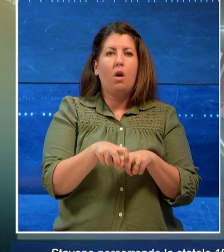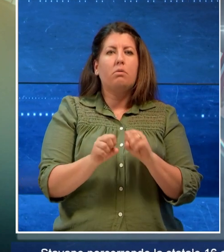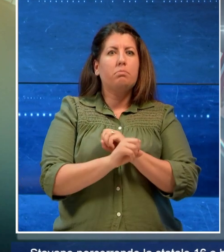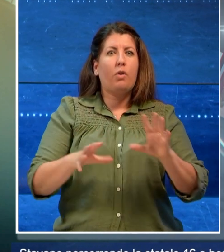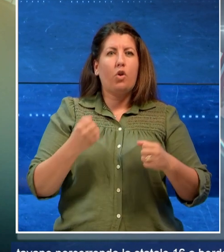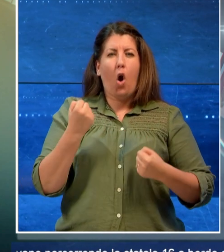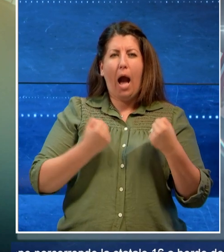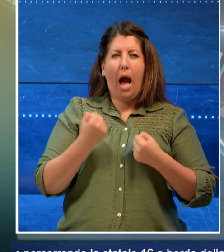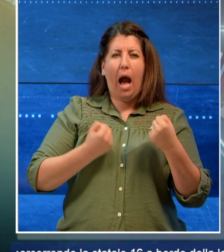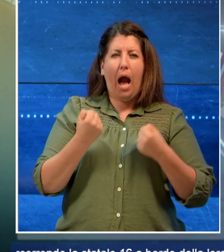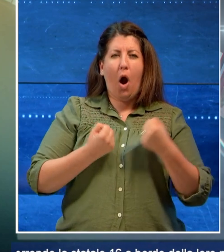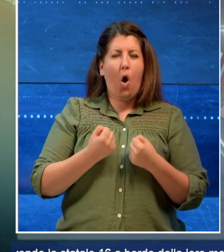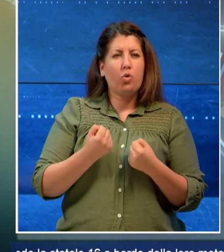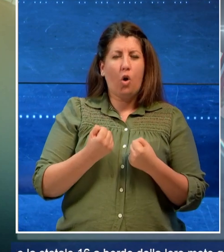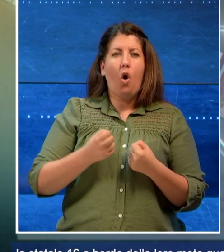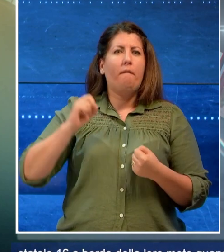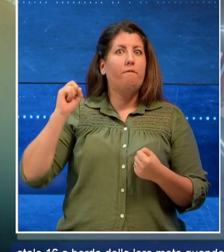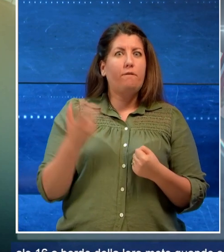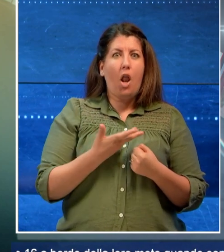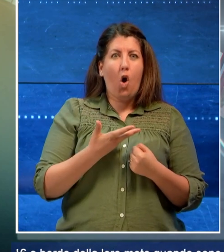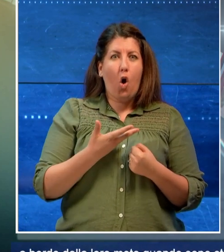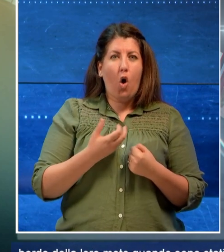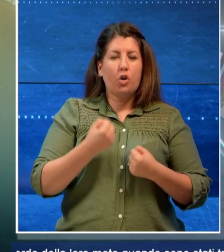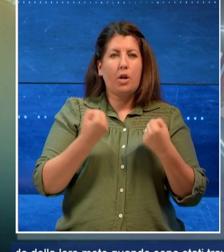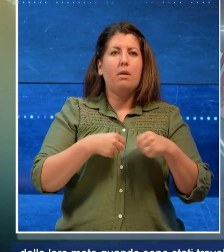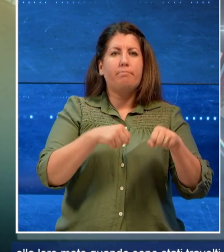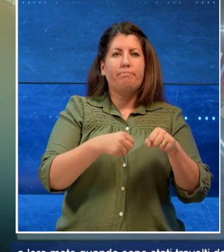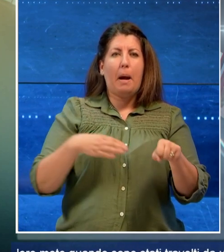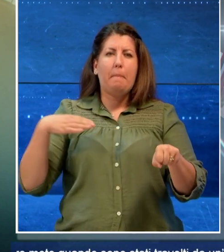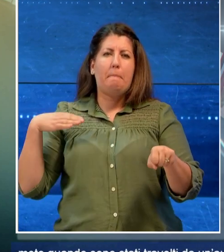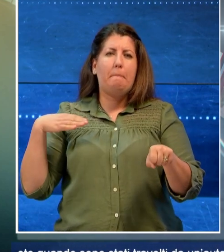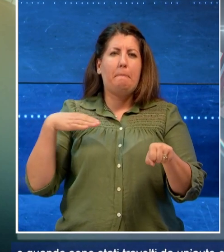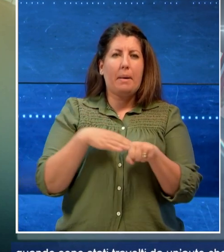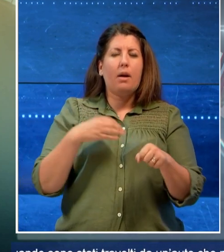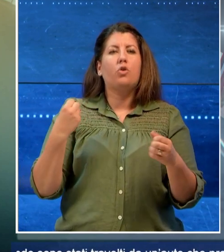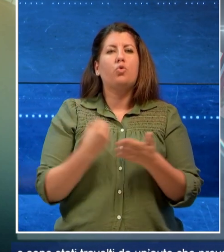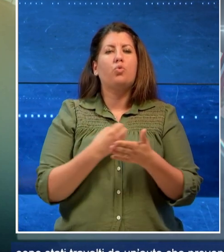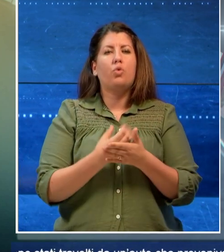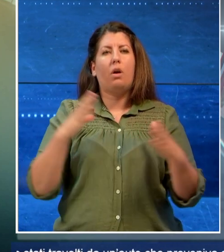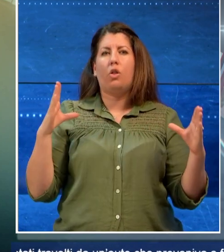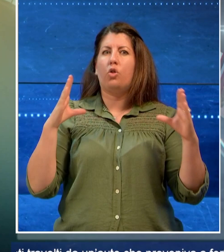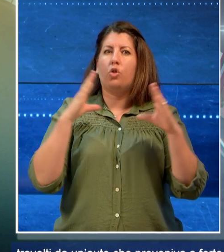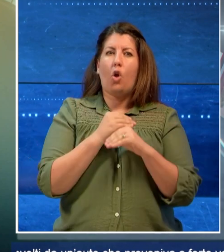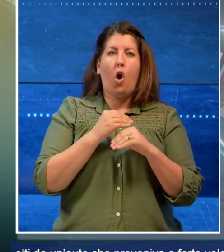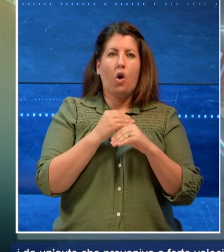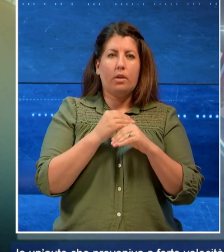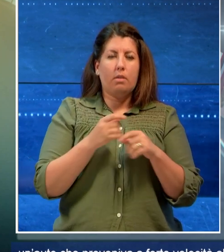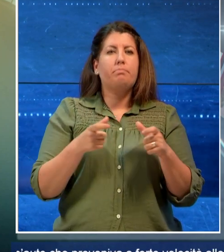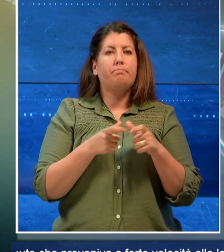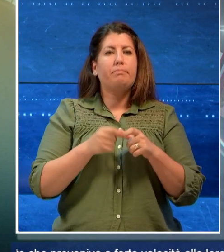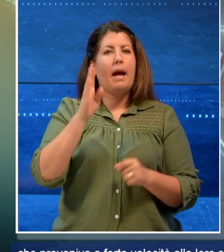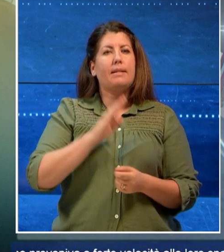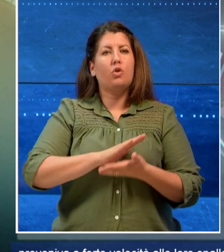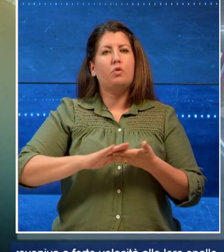'auto che proveniva a forte velocità alle loro spalle e accaduto in piena notte a Santo Spirito